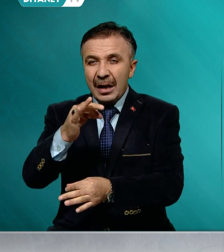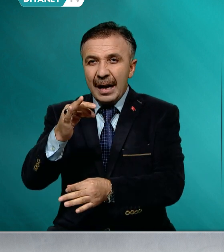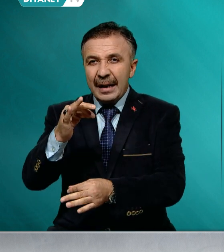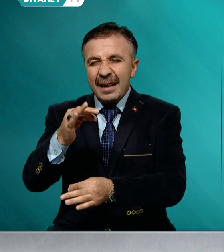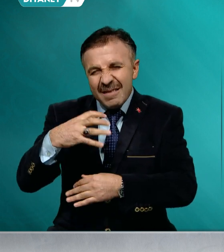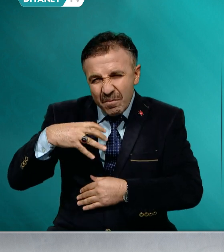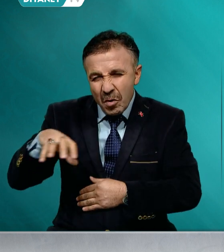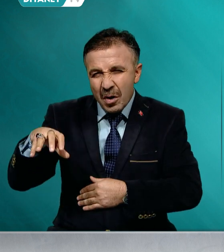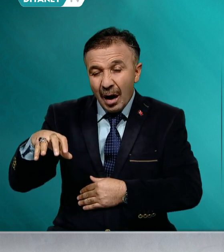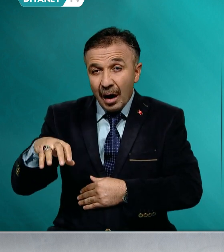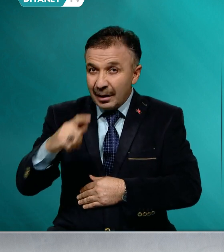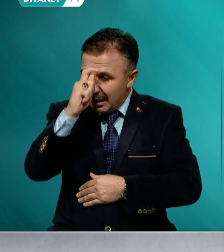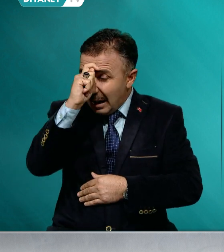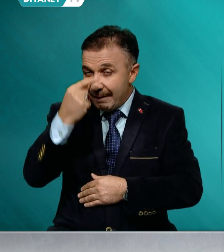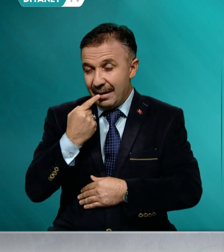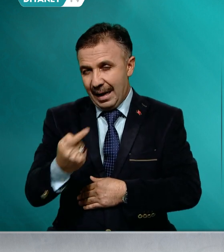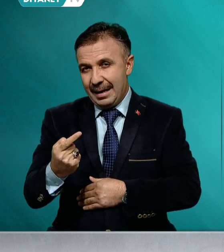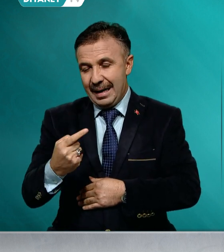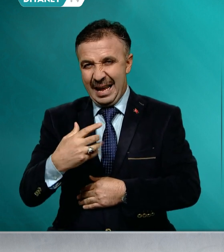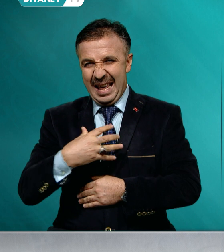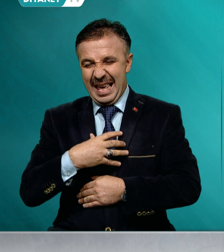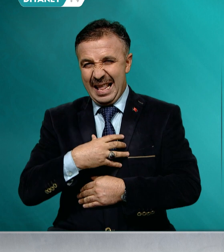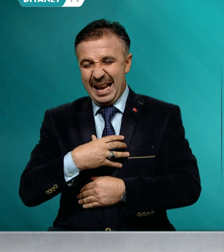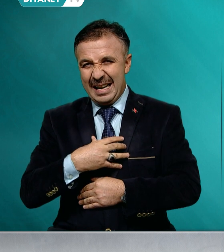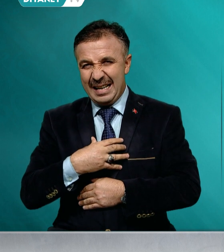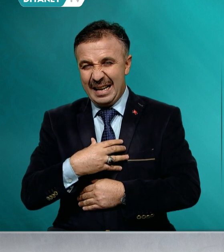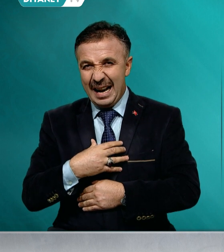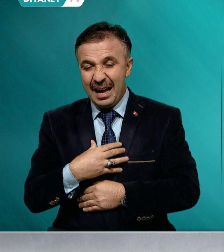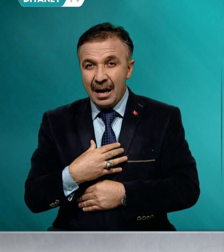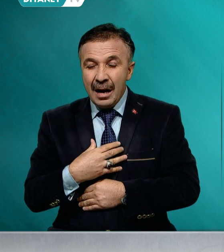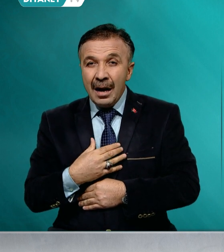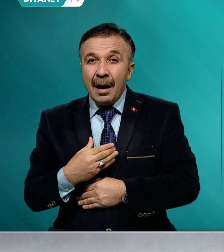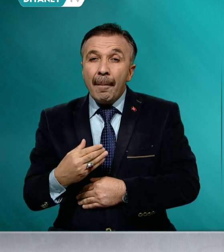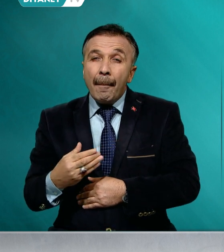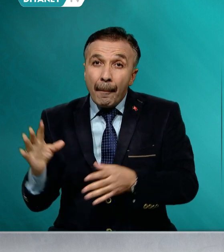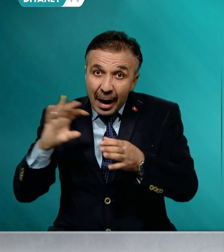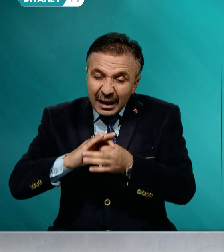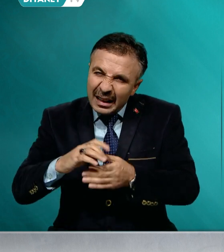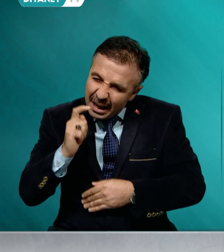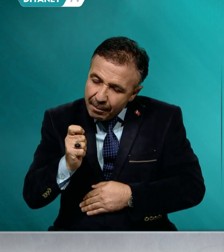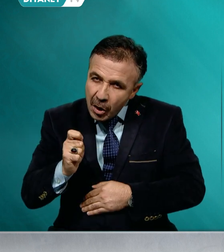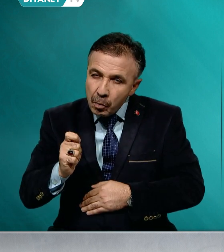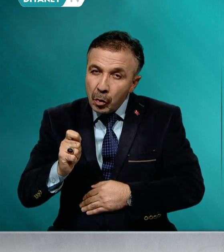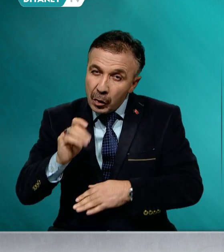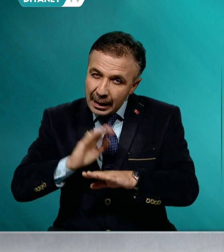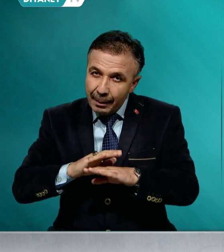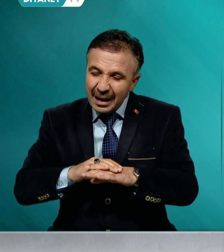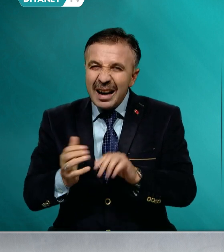Kendilerine kayıtsız şartsız bağlılığı şart koşarak, aile, millet,